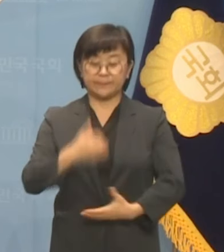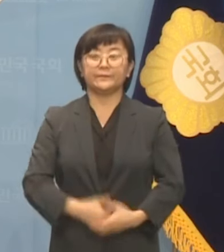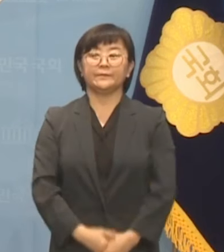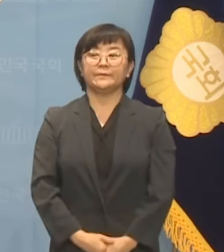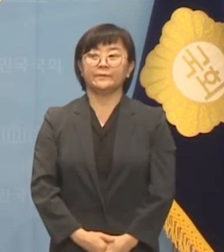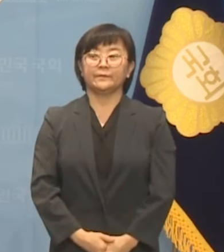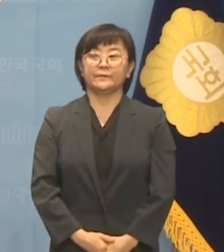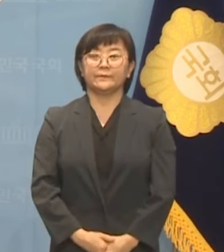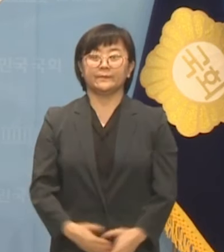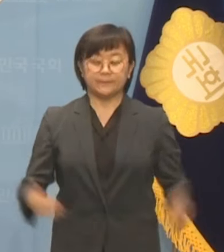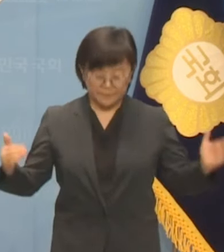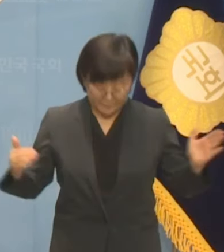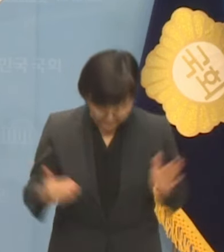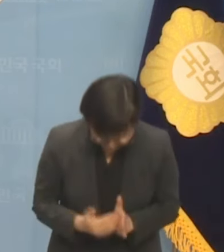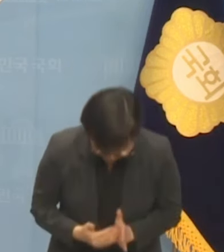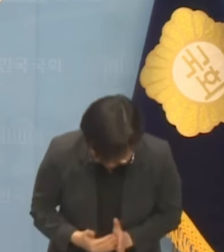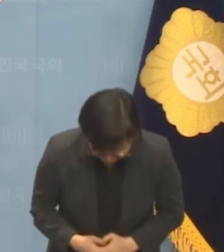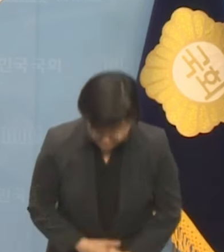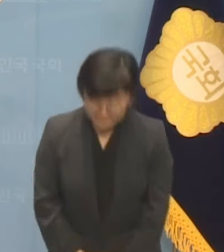이상입니다.